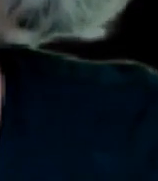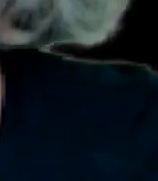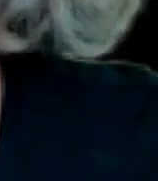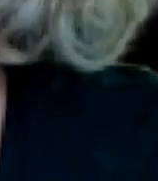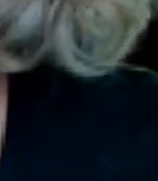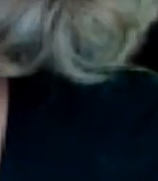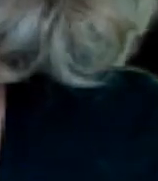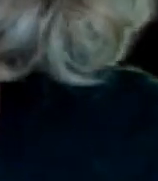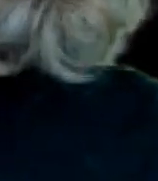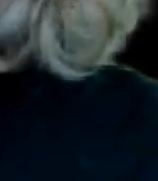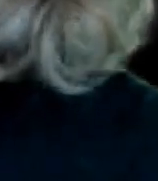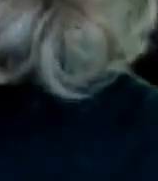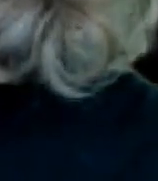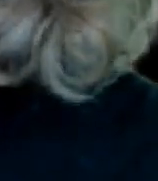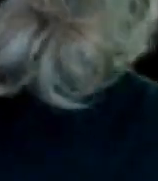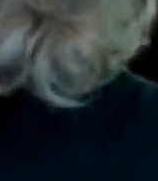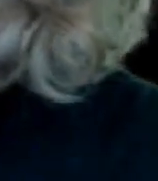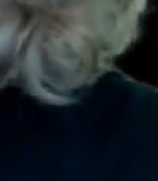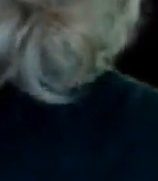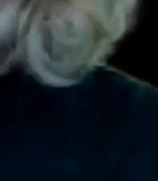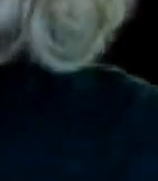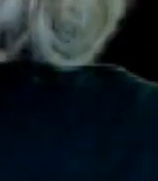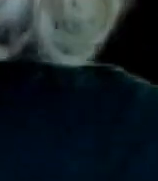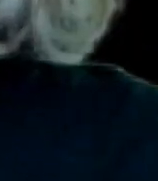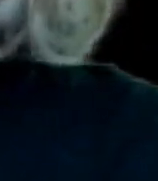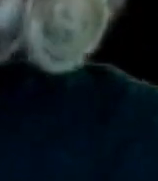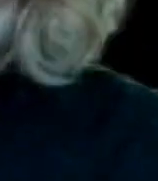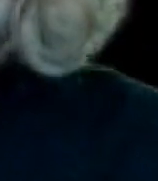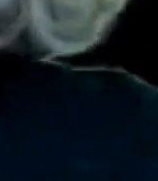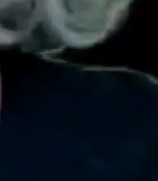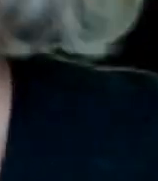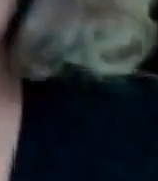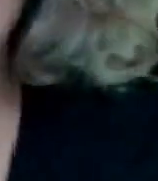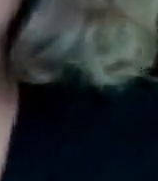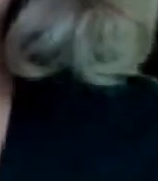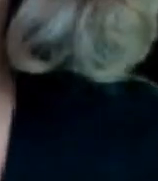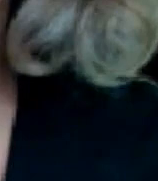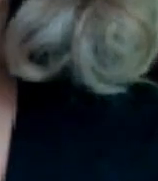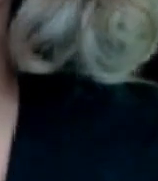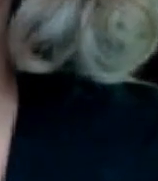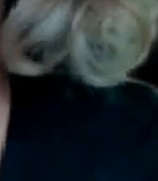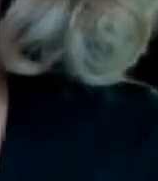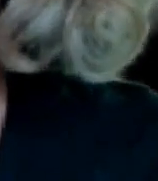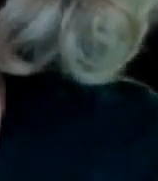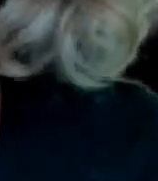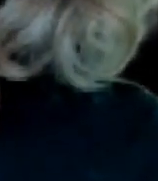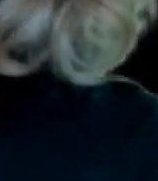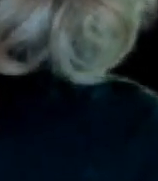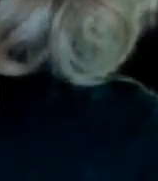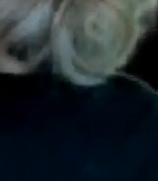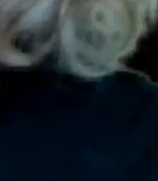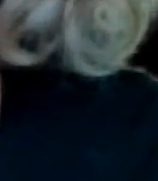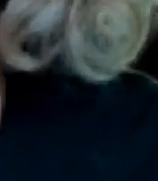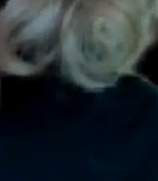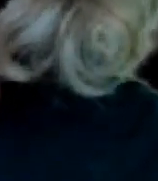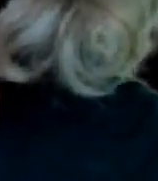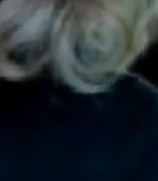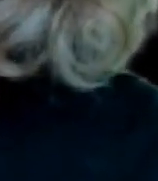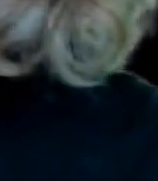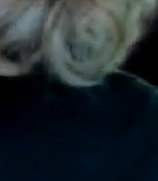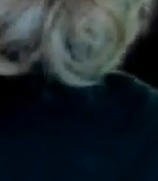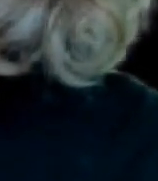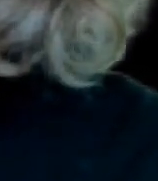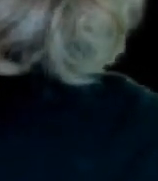de lo que está pasando en México y por eso dije yo tengo que traducirlo para que sepan lo que es posible porque